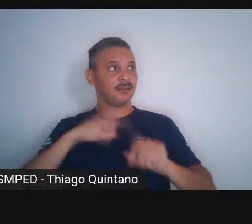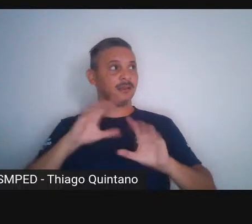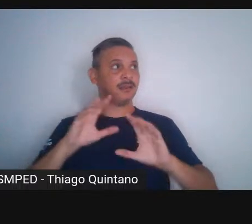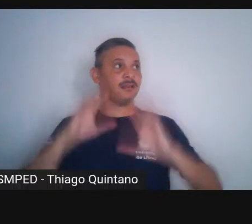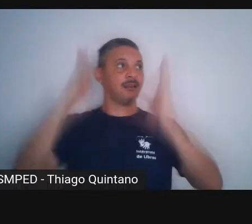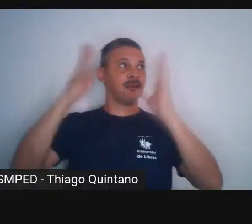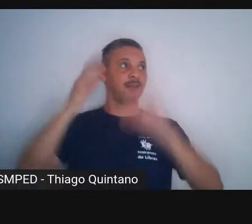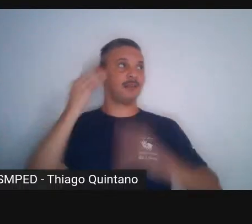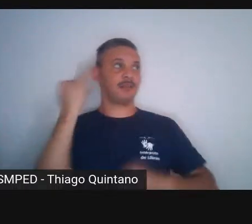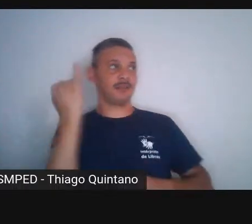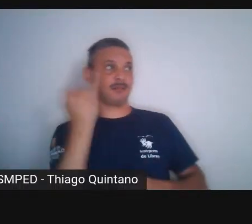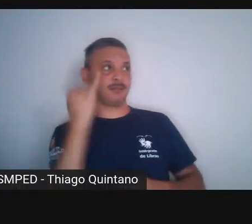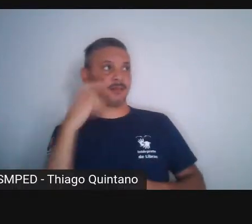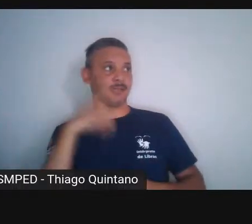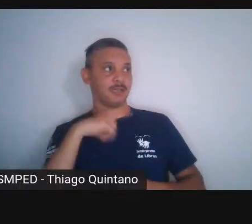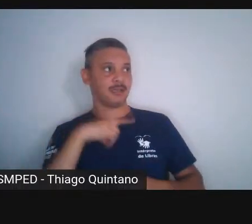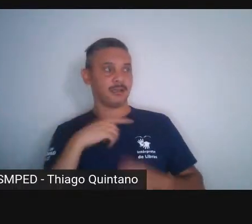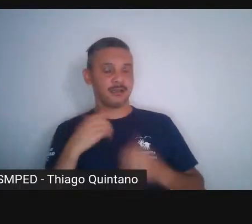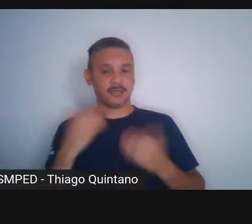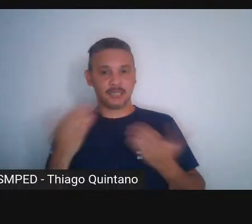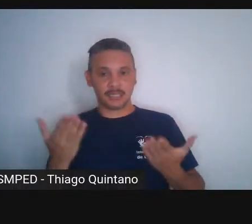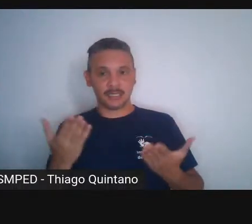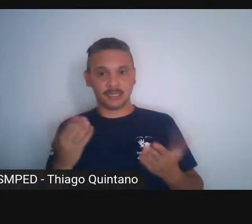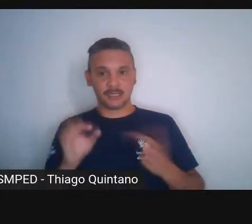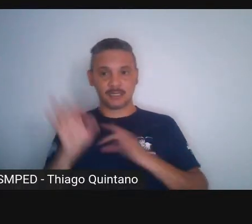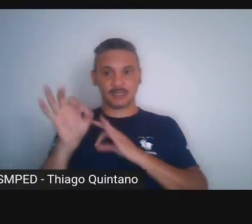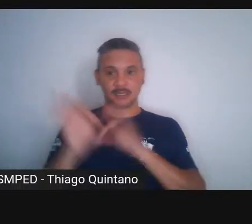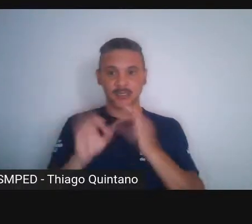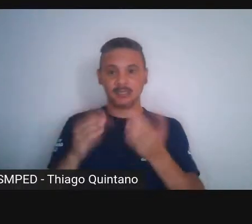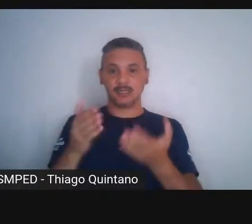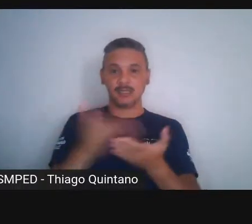a chegada do livro, não?